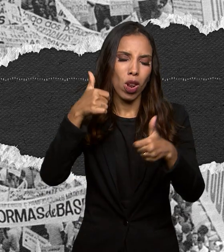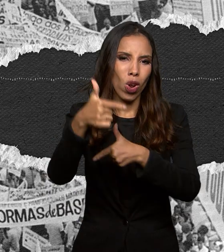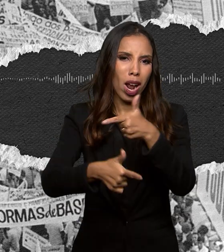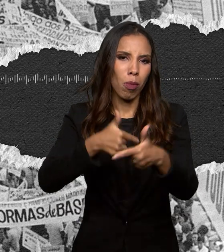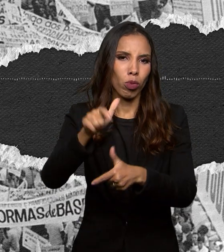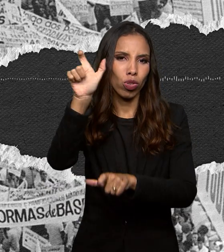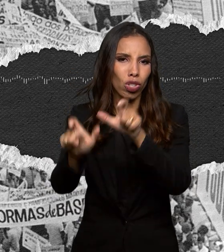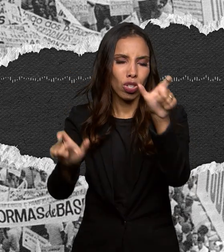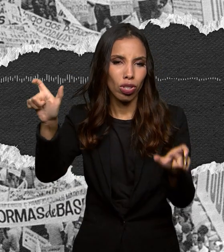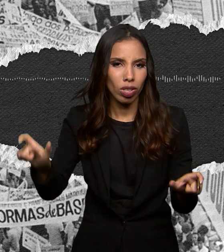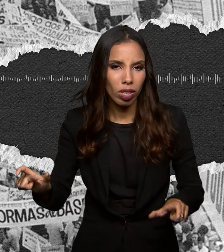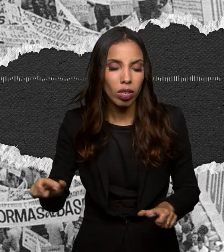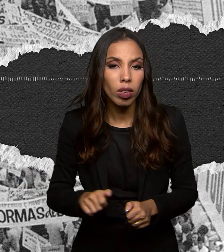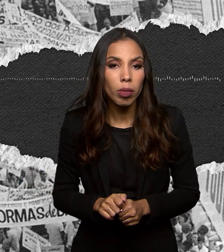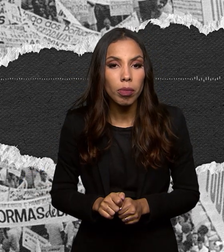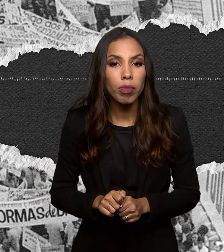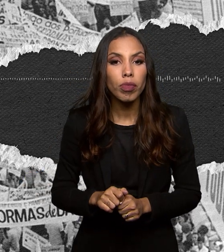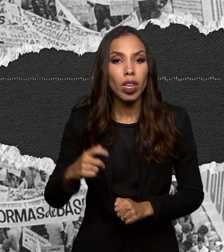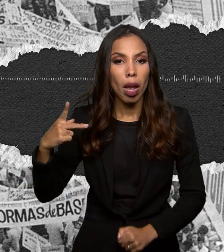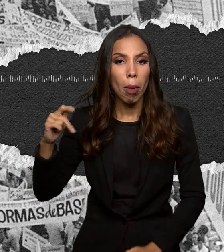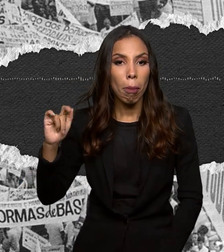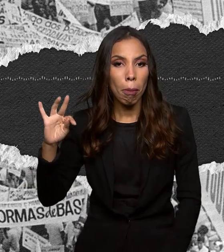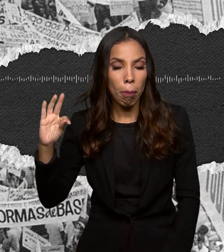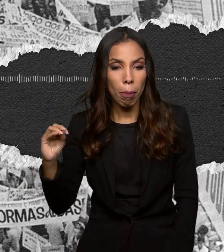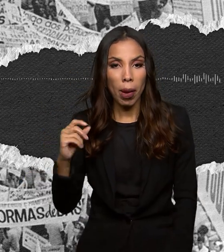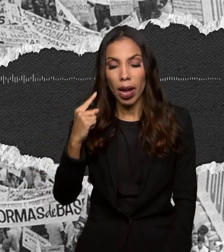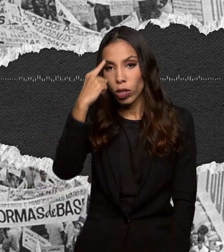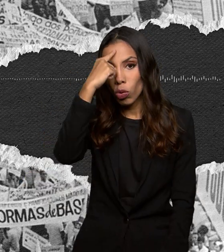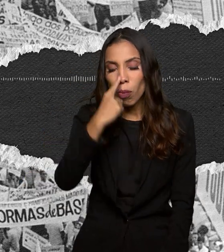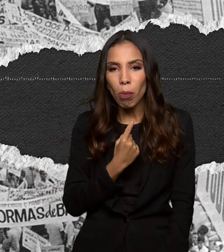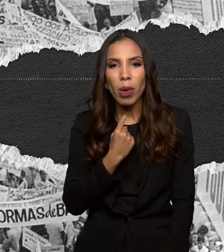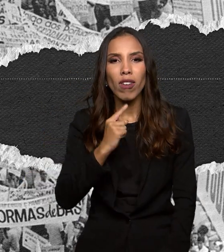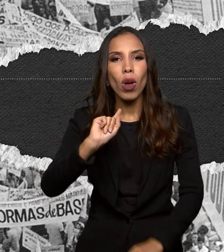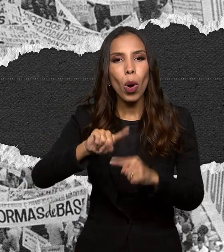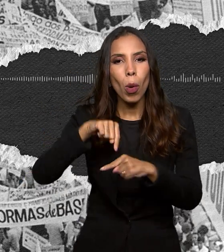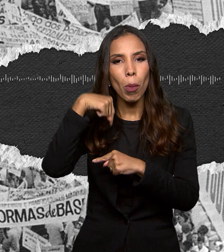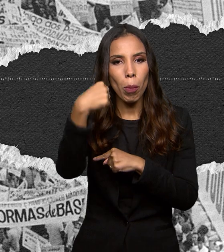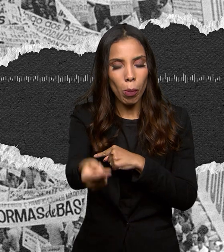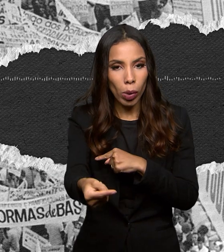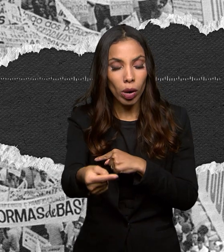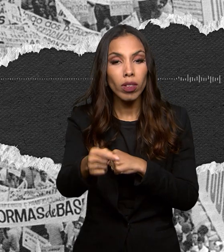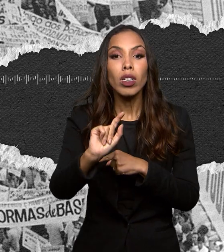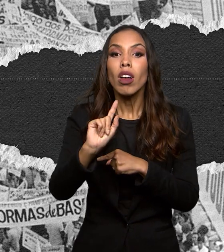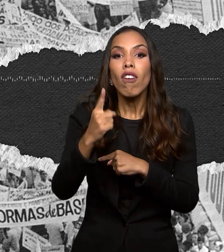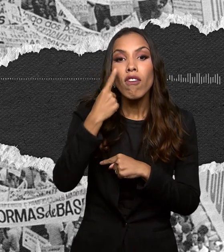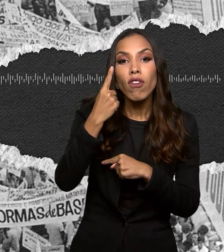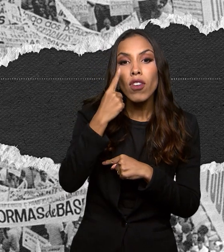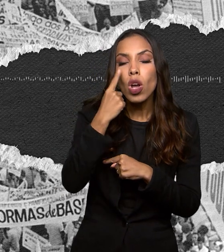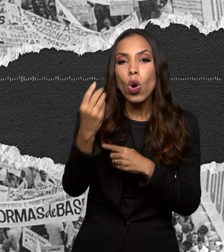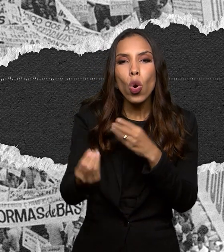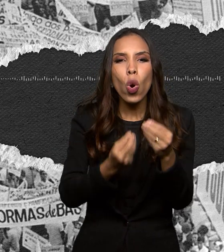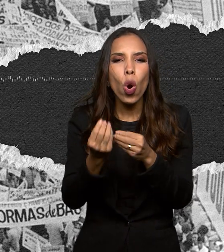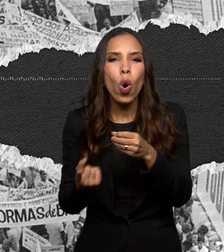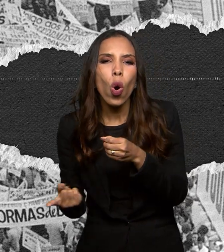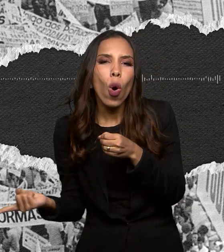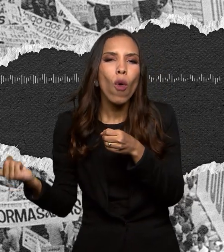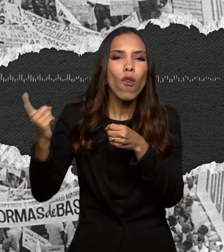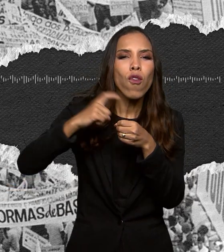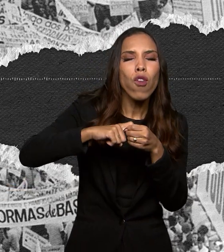Pato continua a falar sobre o perfil do Jango no nosso próximo episódio será a vez de voltar um pouco mais no tempo para lembrar